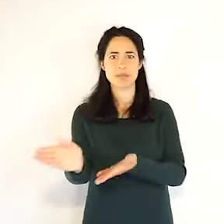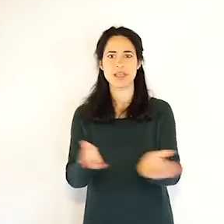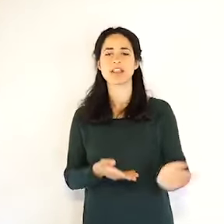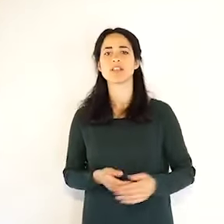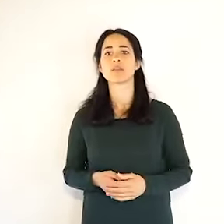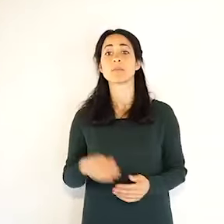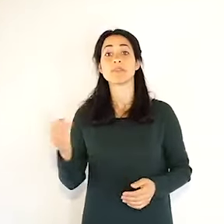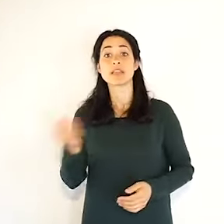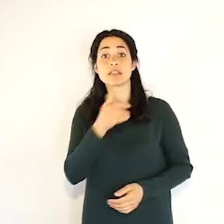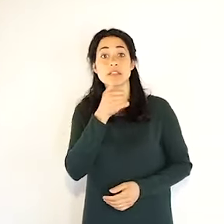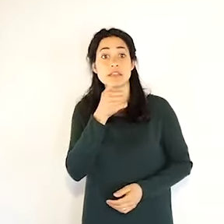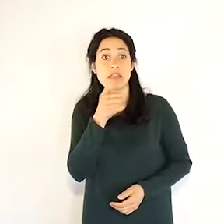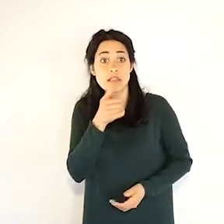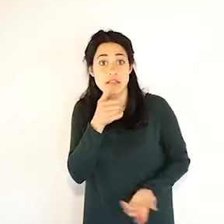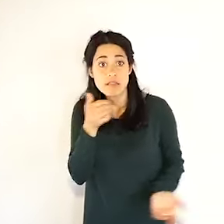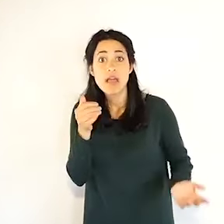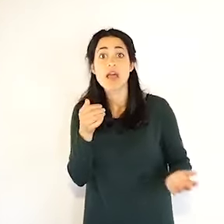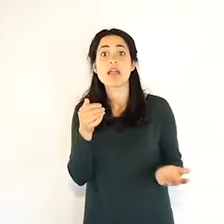notizie,